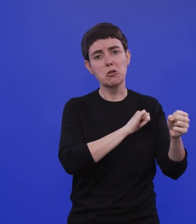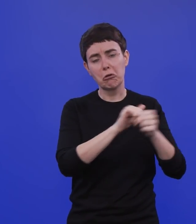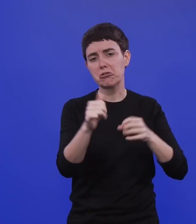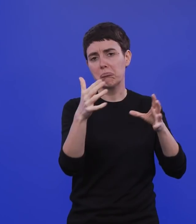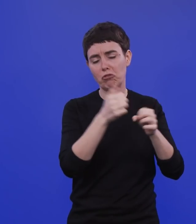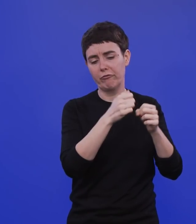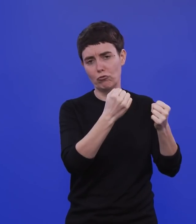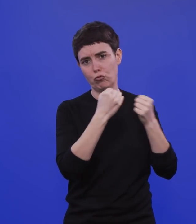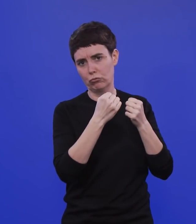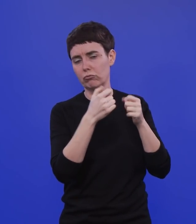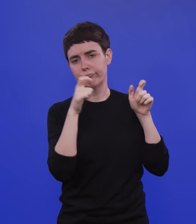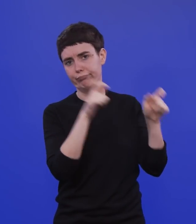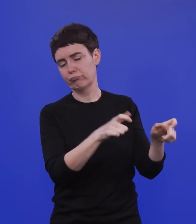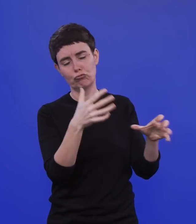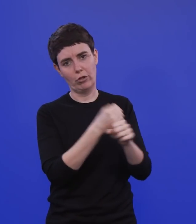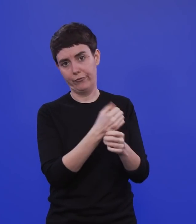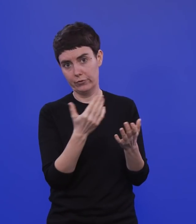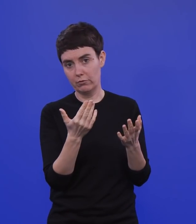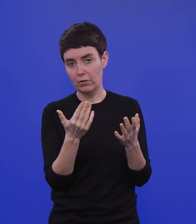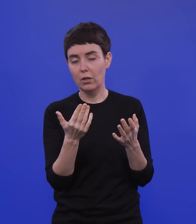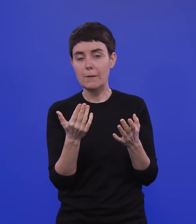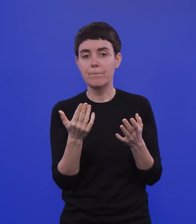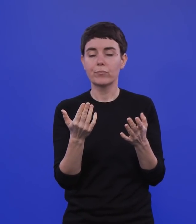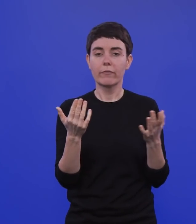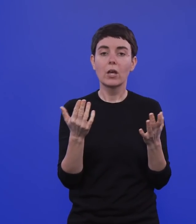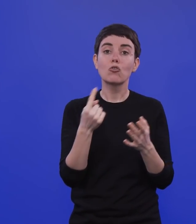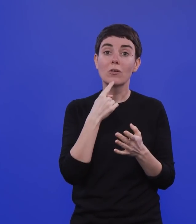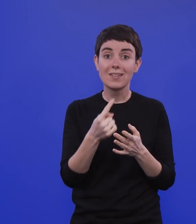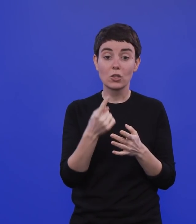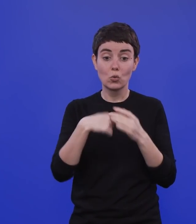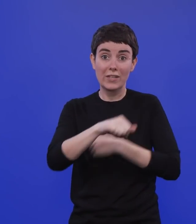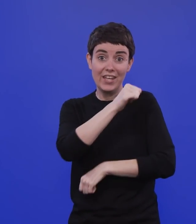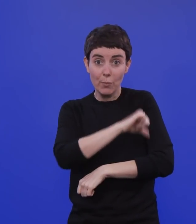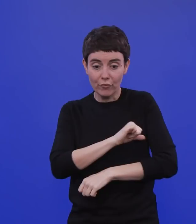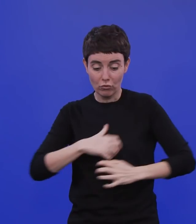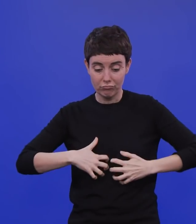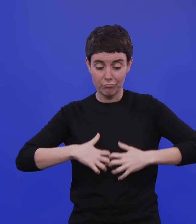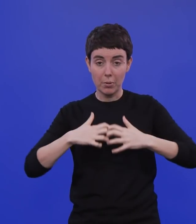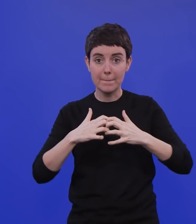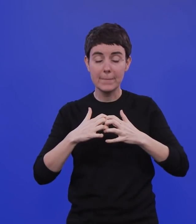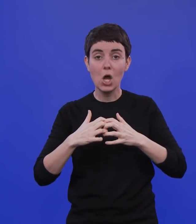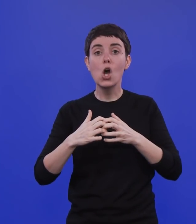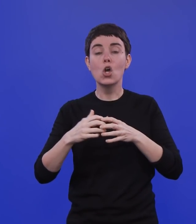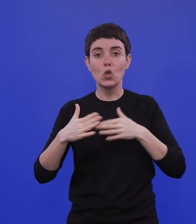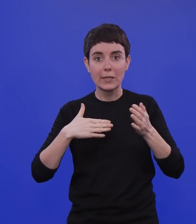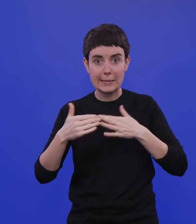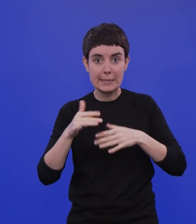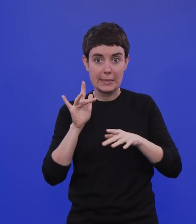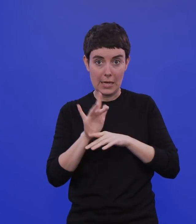schon mal auch genannt, es gibt ja nicht nur die neutralisierenden Antikörper, sondern es gibt zusätzlich ja auch noch T-Zell-Immunität. Und dann ist es natürlich